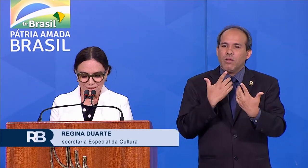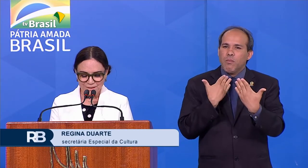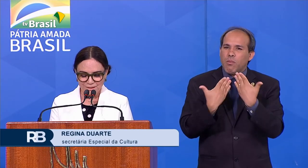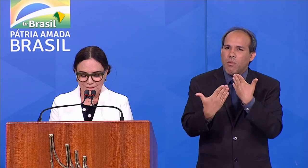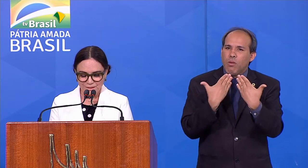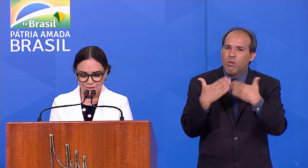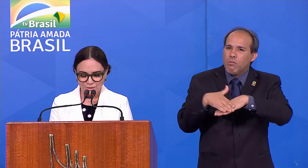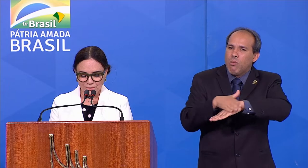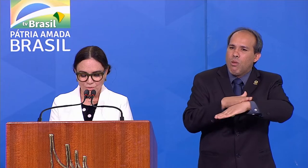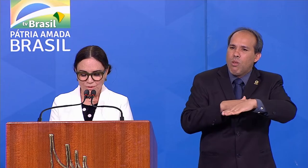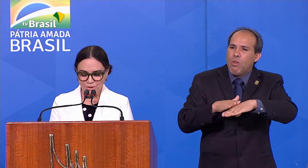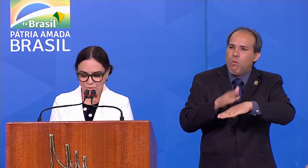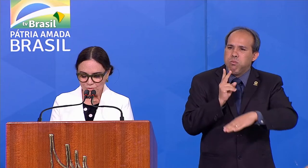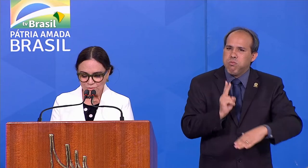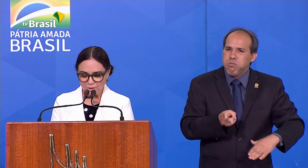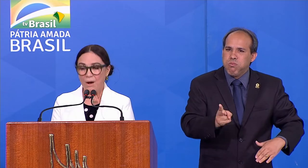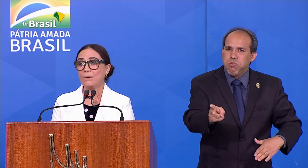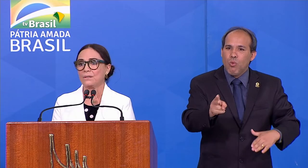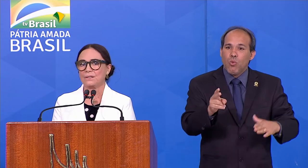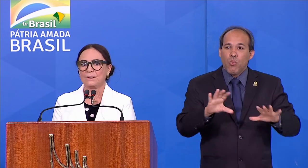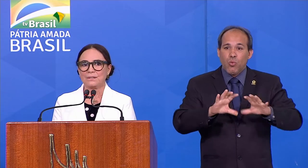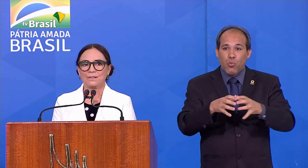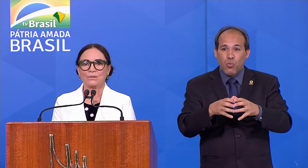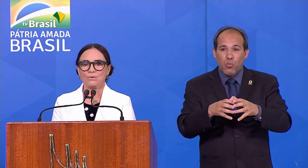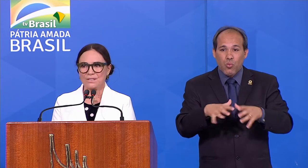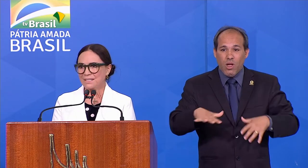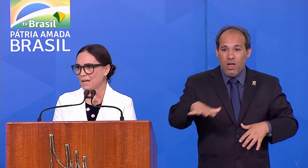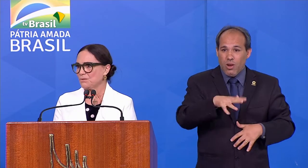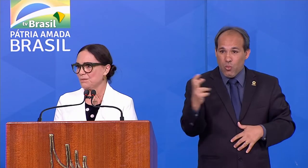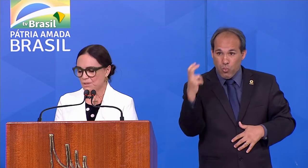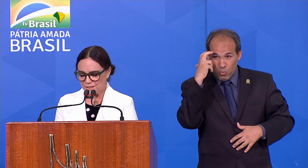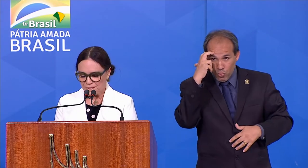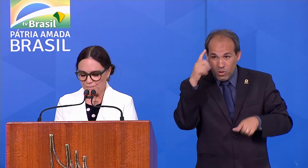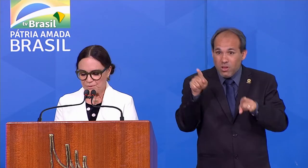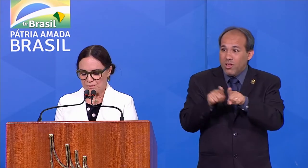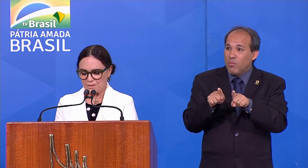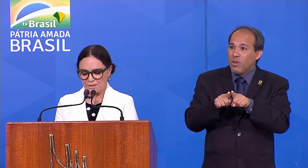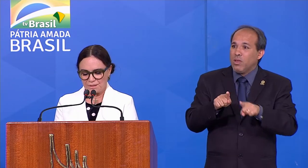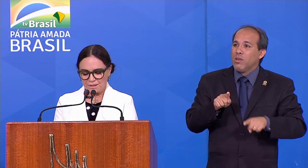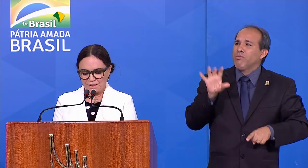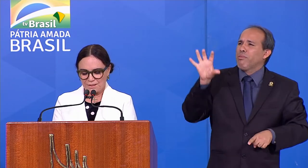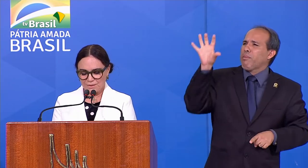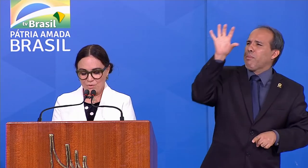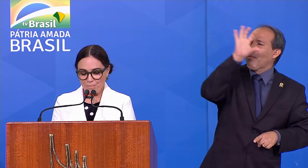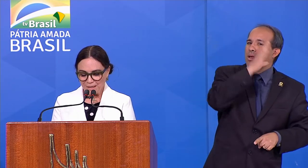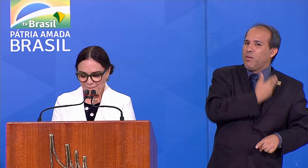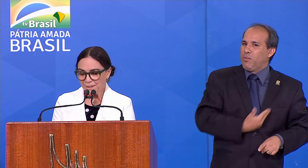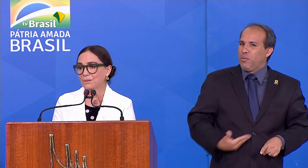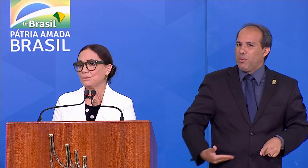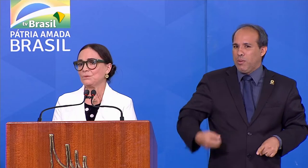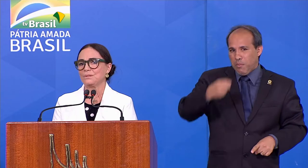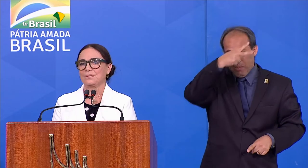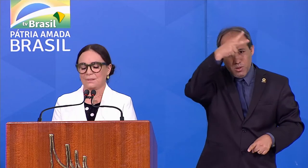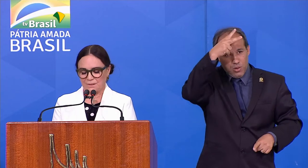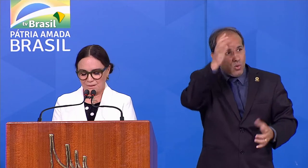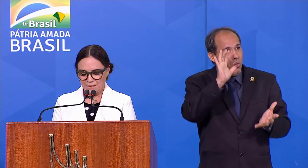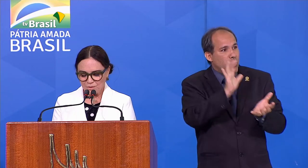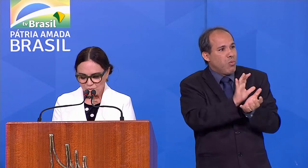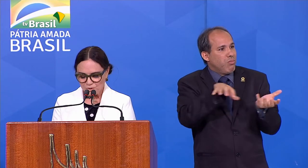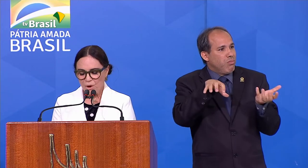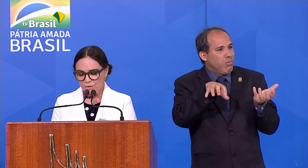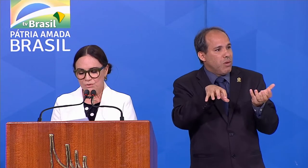permanente com o setor cultural, com os estados e municípios, com o parlamento